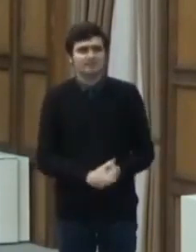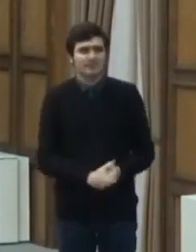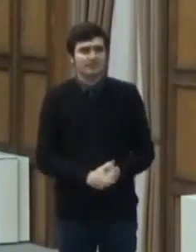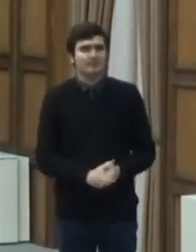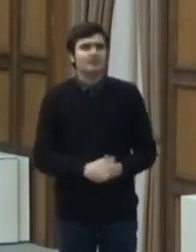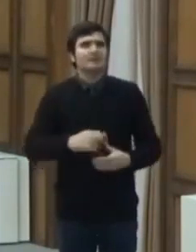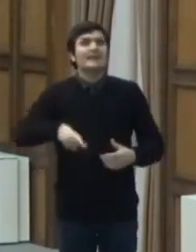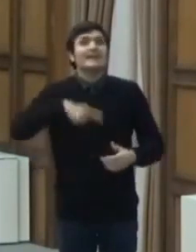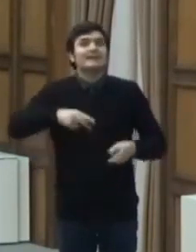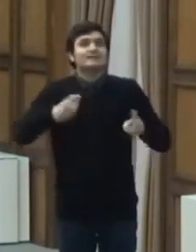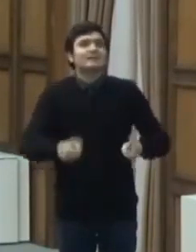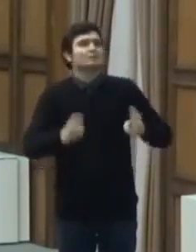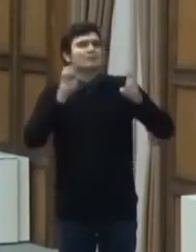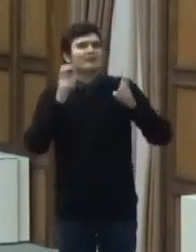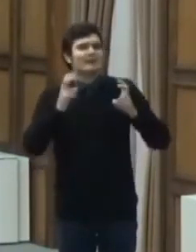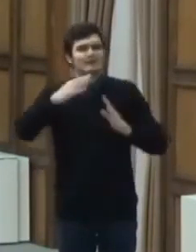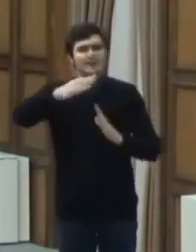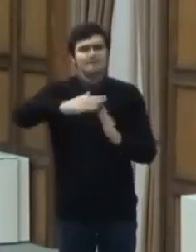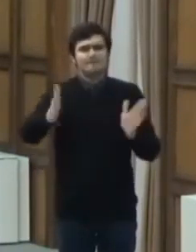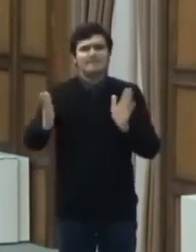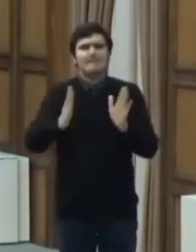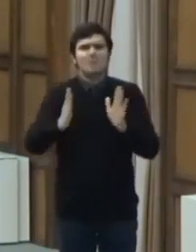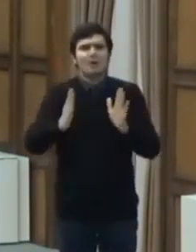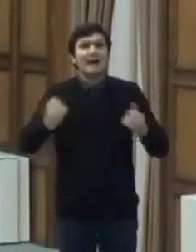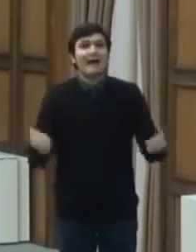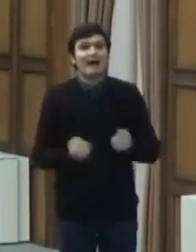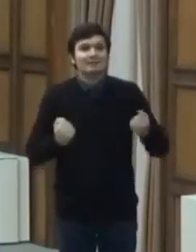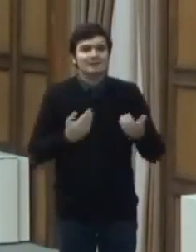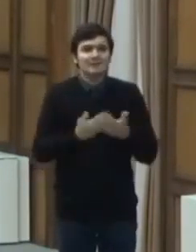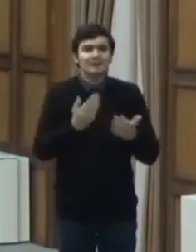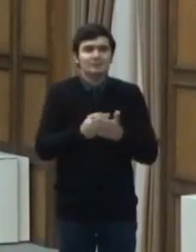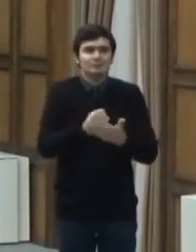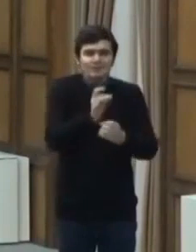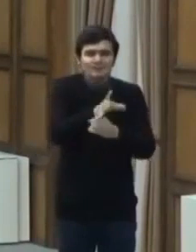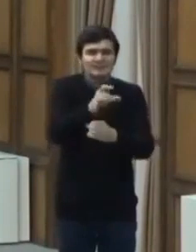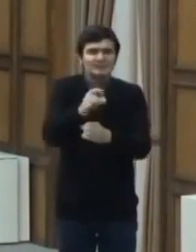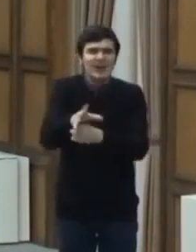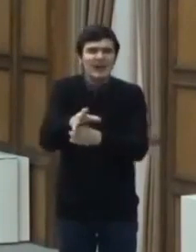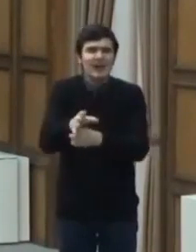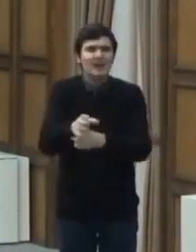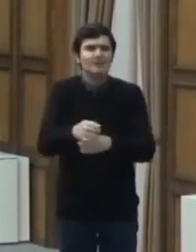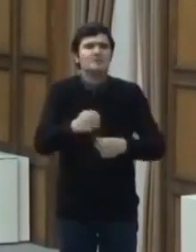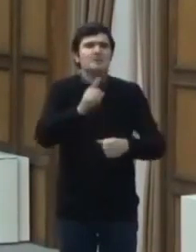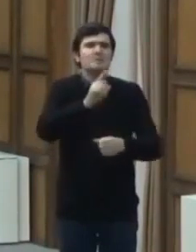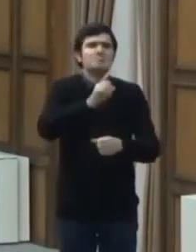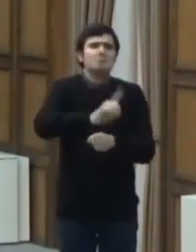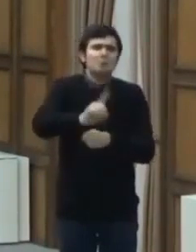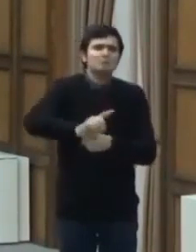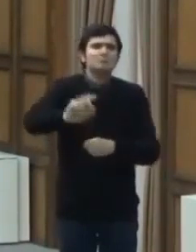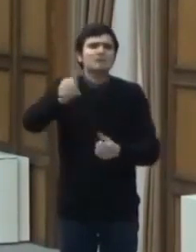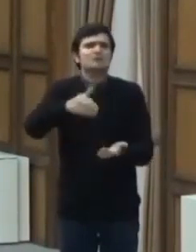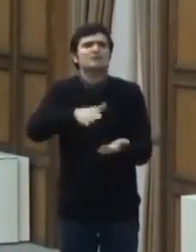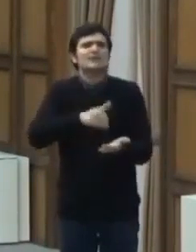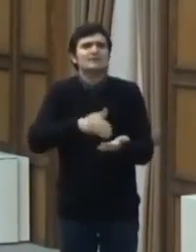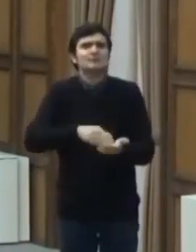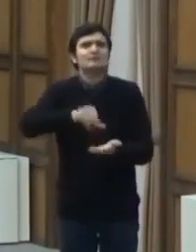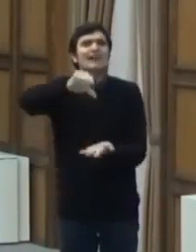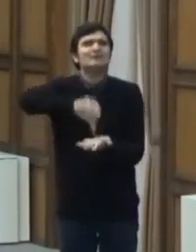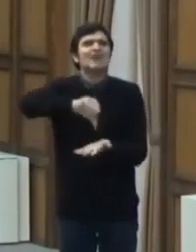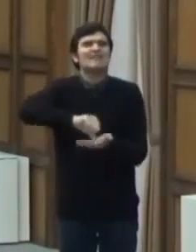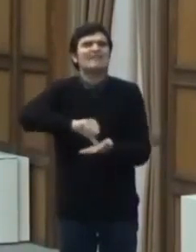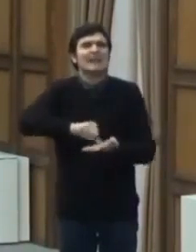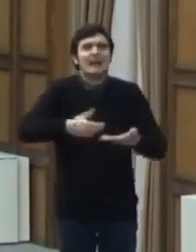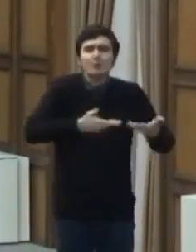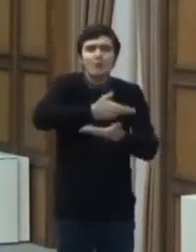Este suspendată temporar activitatea de comercializare cu amănuntul a produselor și serviciilor în centrele comerciale și